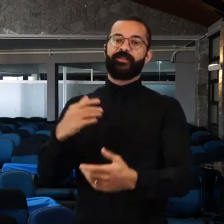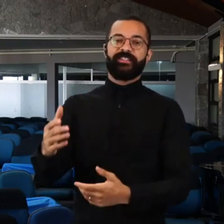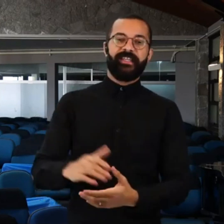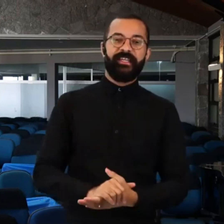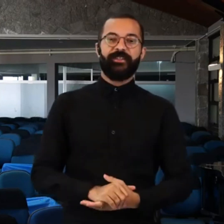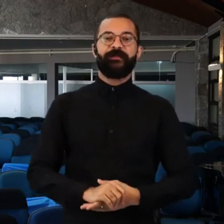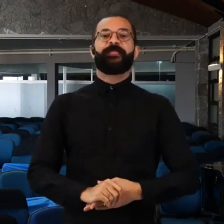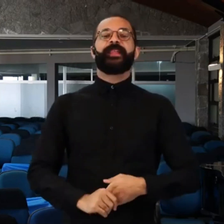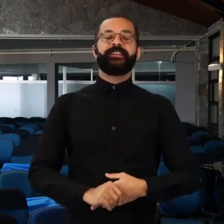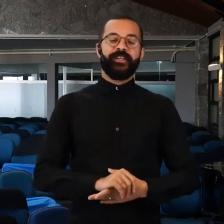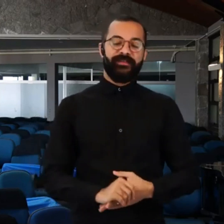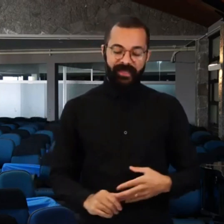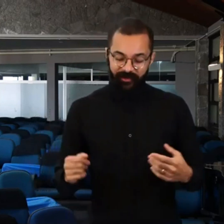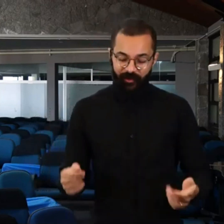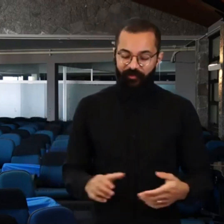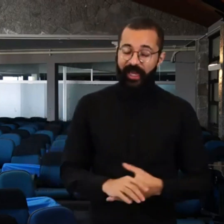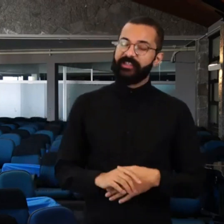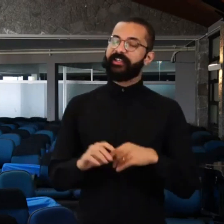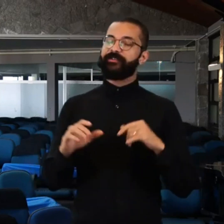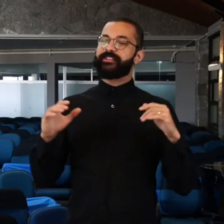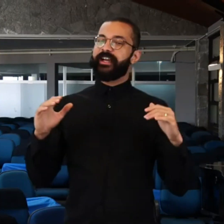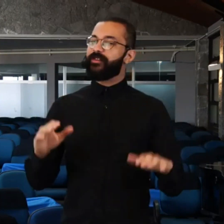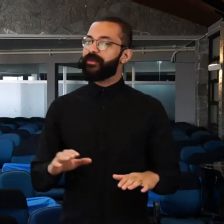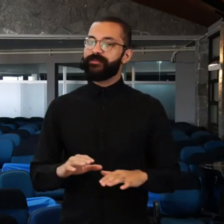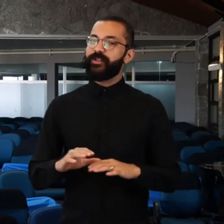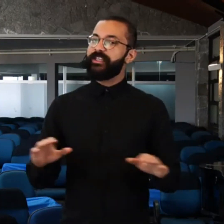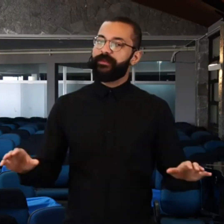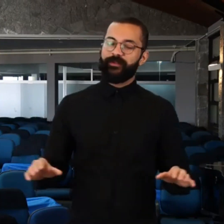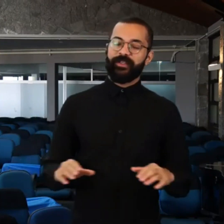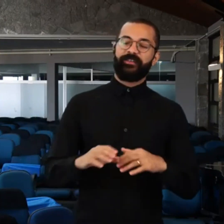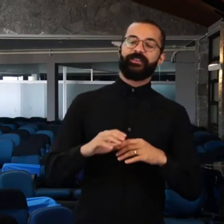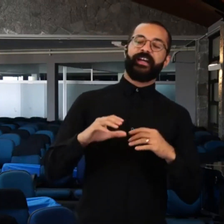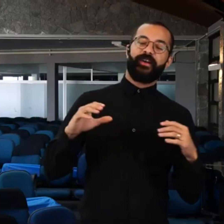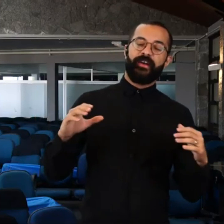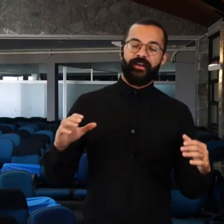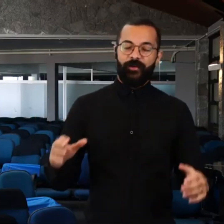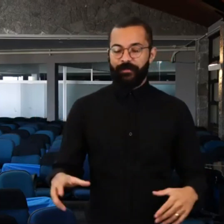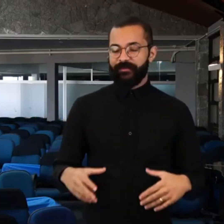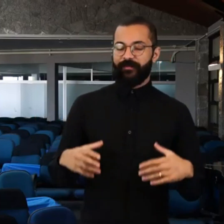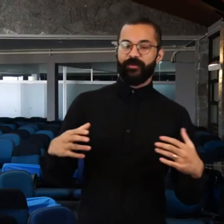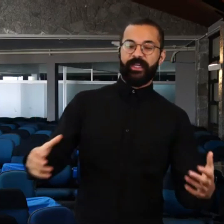dia seguinte, três horas da manhã de novo. Aí já não estava no mesmo ímpeto, já não estava com a mesma vontade.